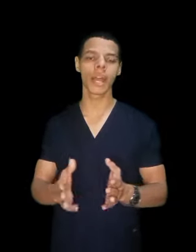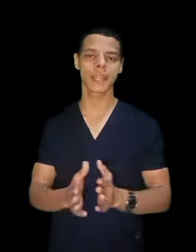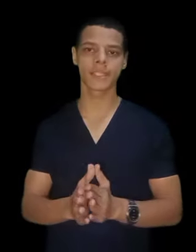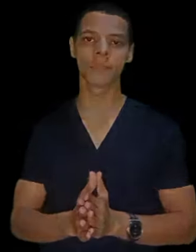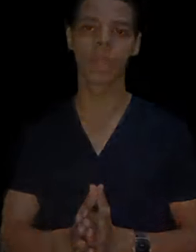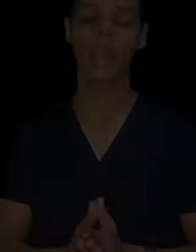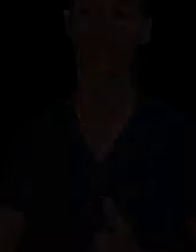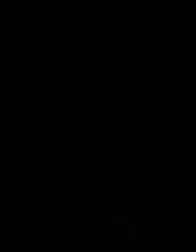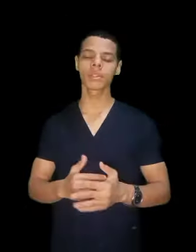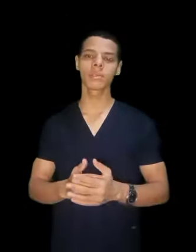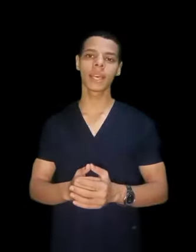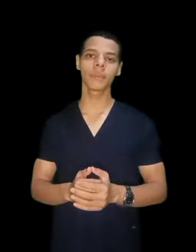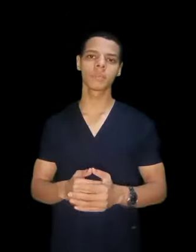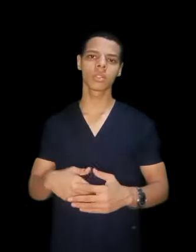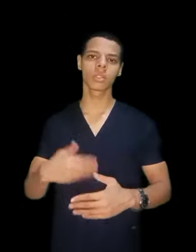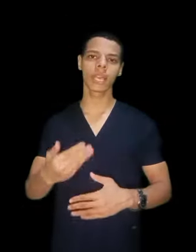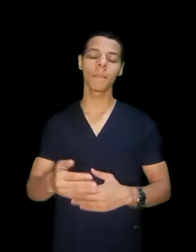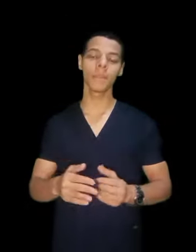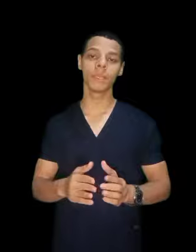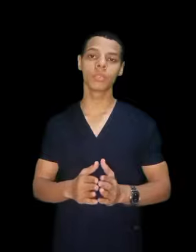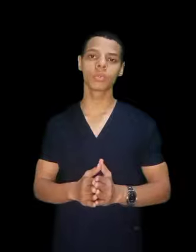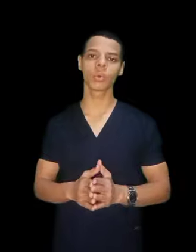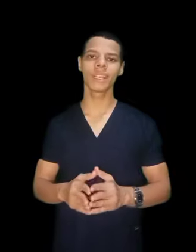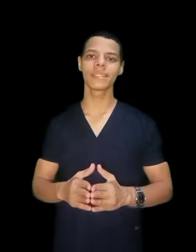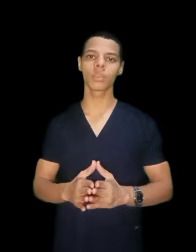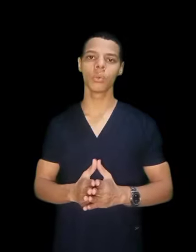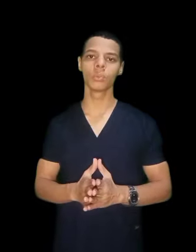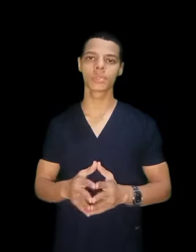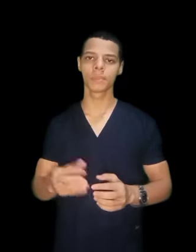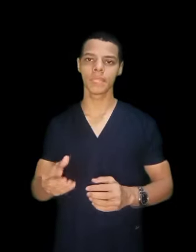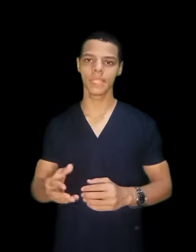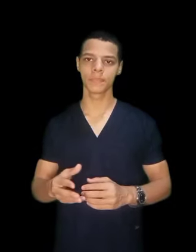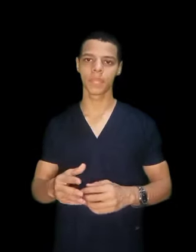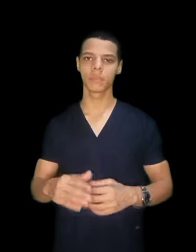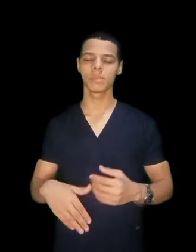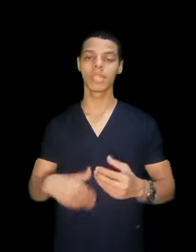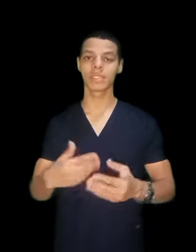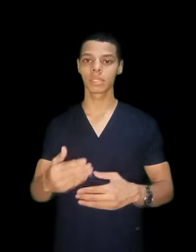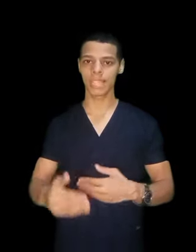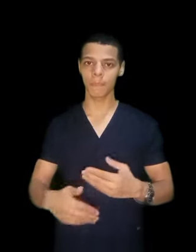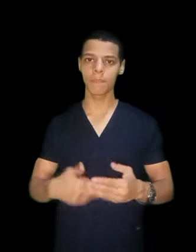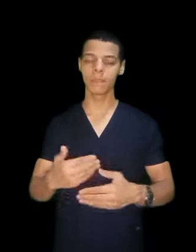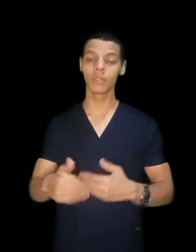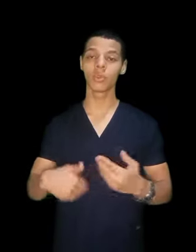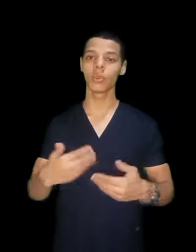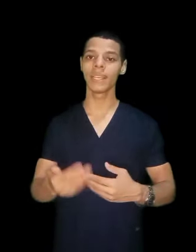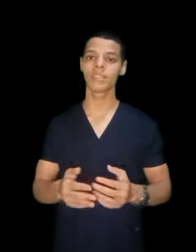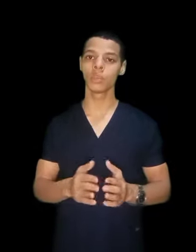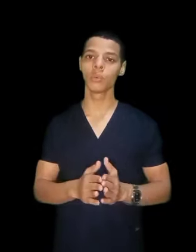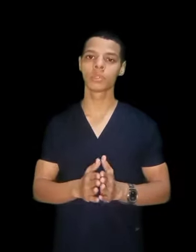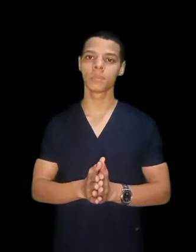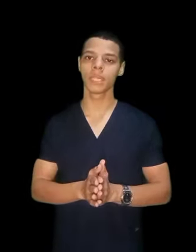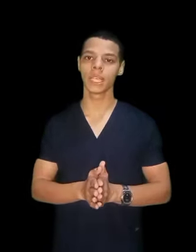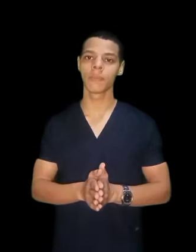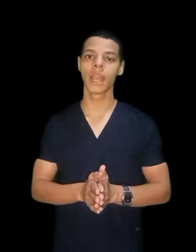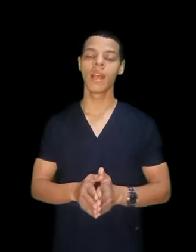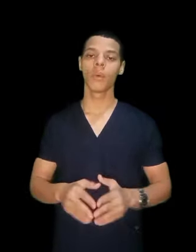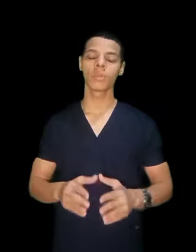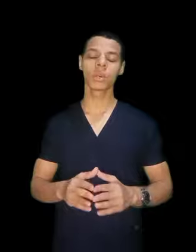وهكذا القسم ده بتقدر تكمل منه كلية علوم طبية بتقدر تكمل منه كلية علوم طبية وعاوز